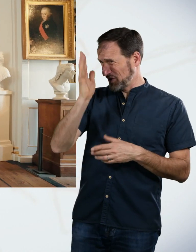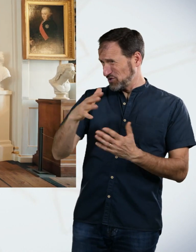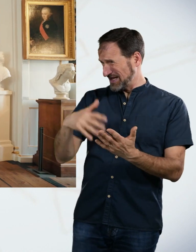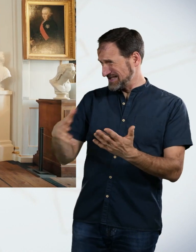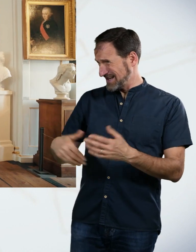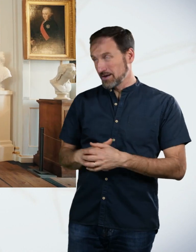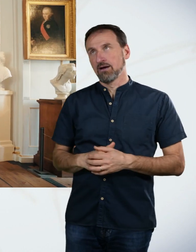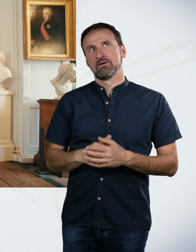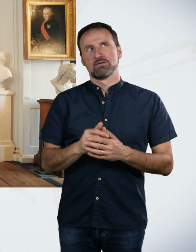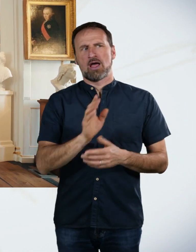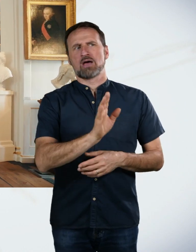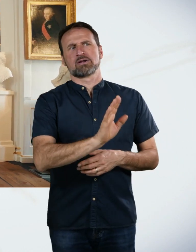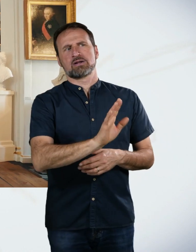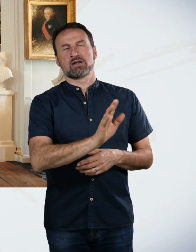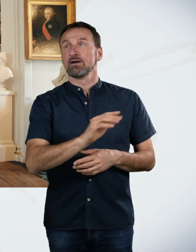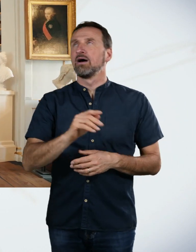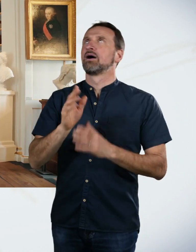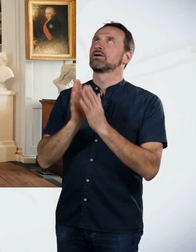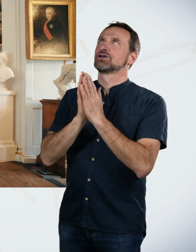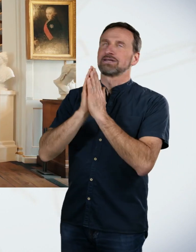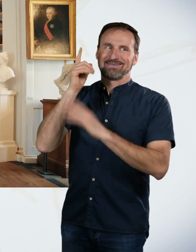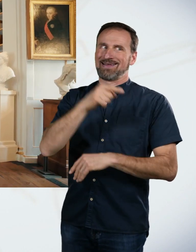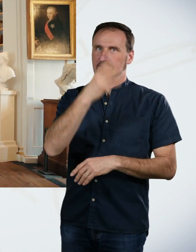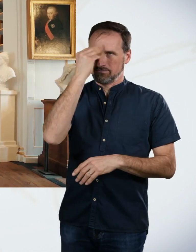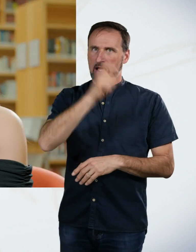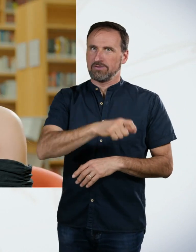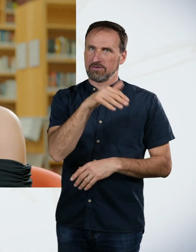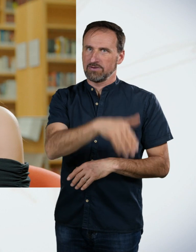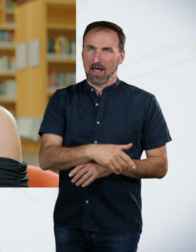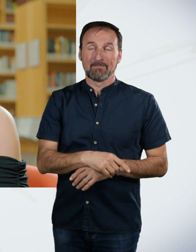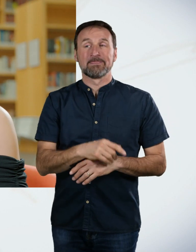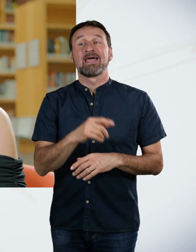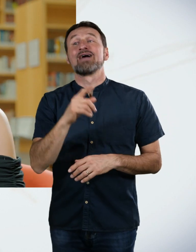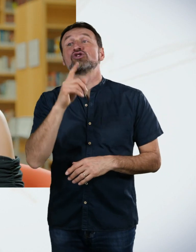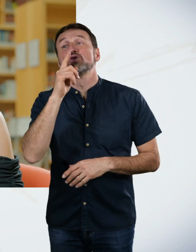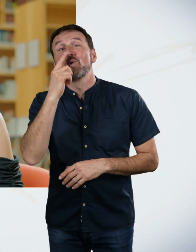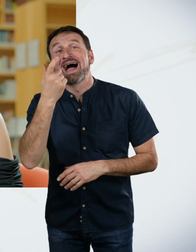Hageberg an unserer Seite. Ach, das ein Kapitel. Ja, ist das die Kraniche des Ibikus?